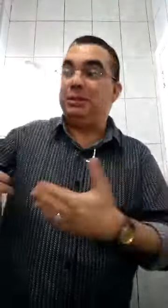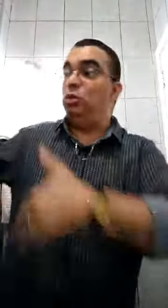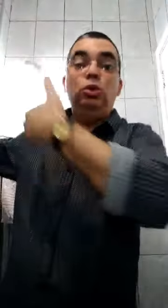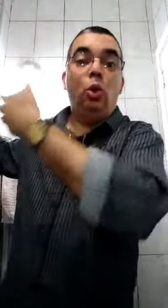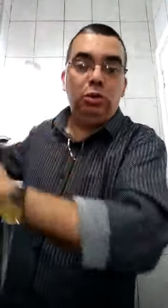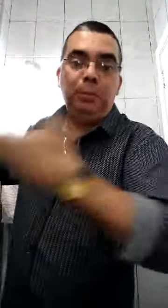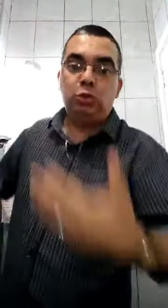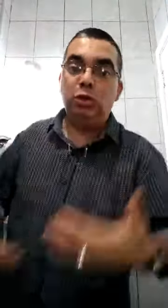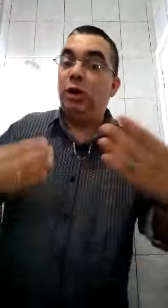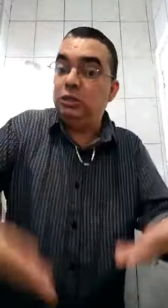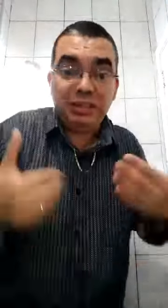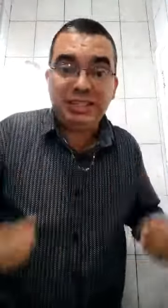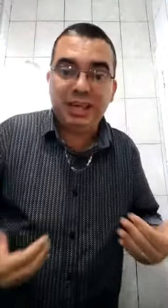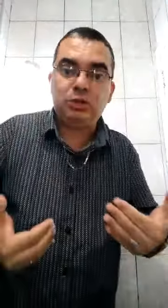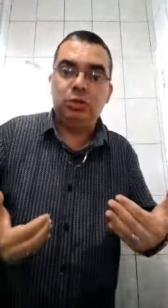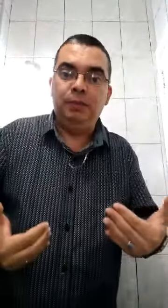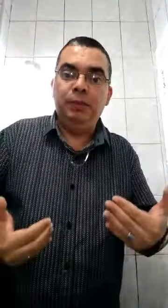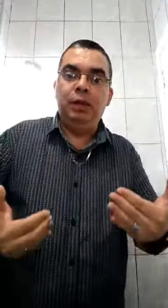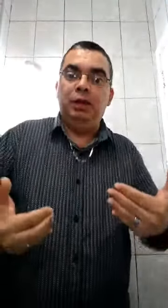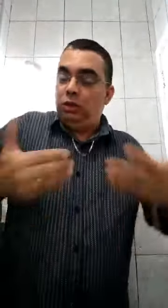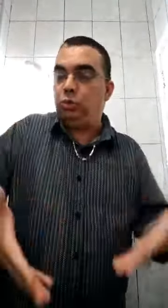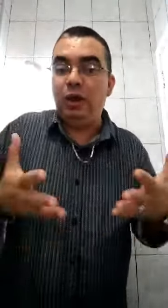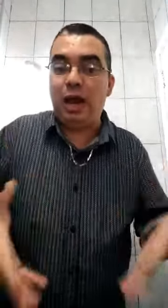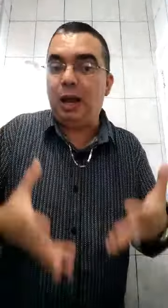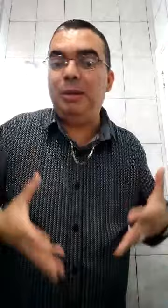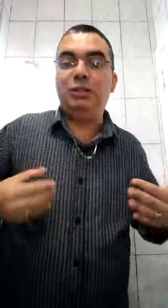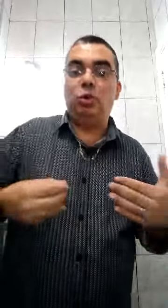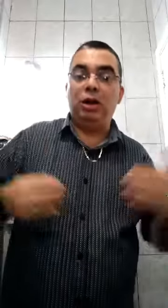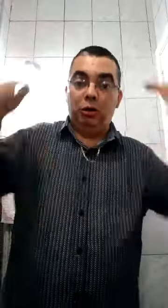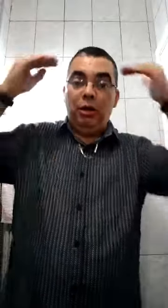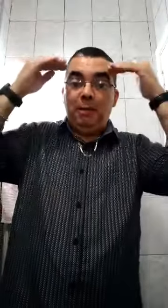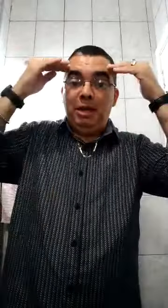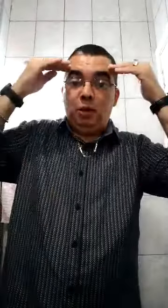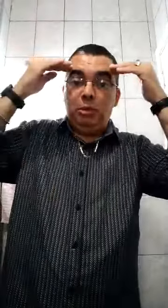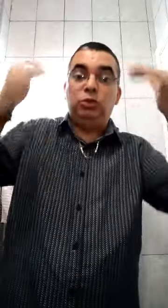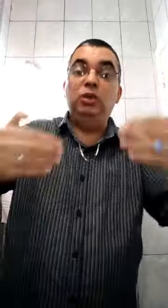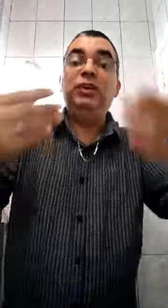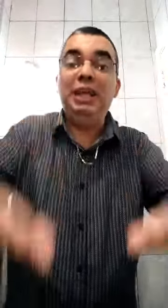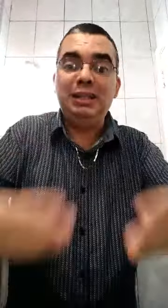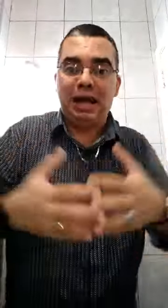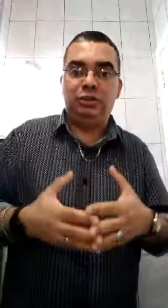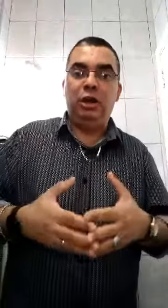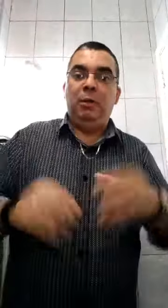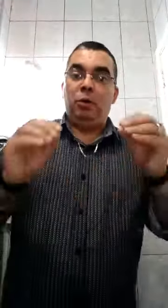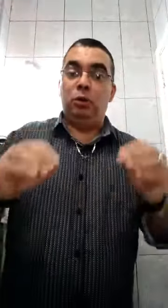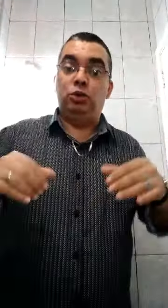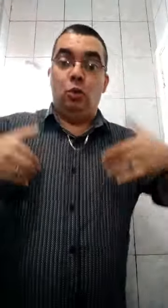pensando em outra pessoa na hora de fazer sexo. E isso acaba se tornando, mentalmente, uma infidelidade. Porque o seu